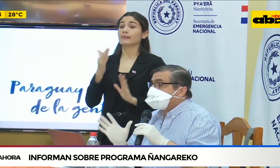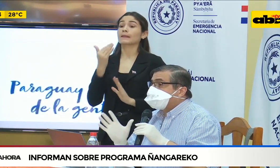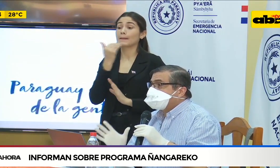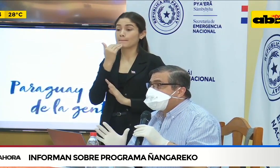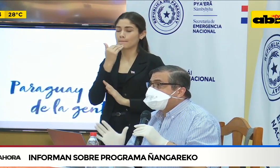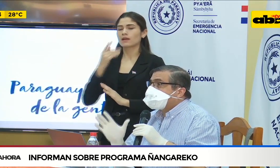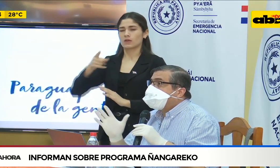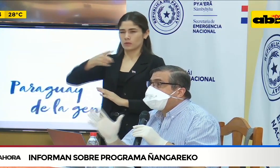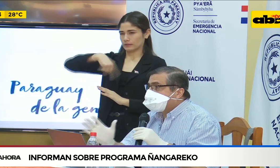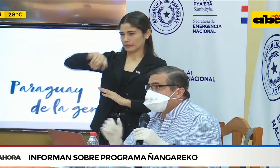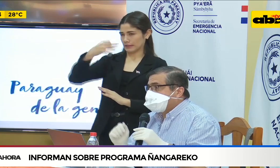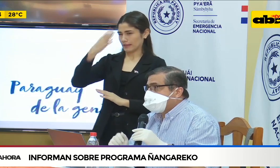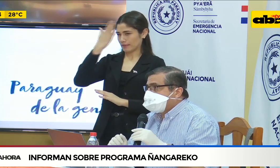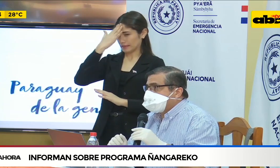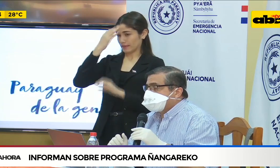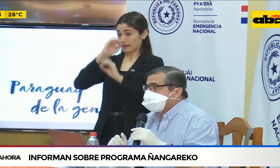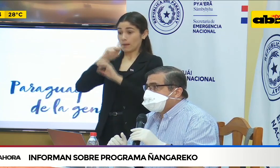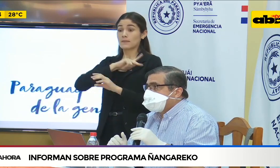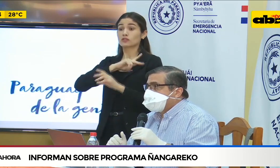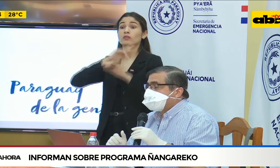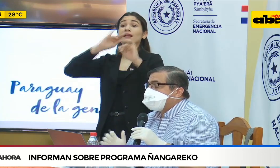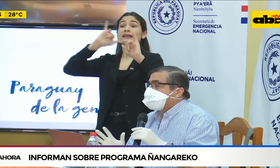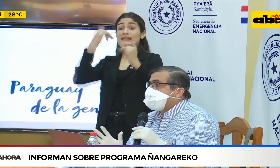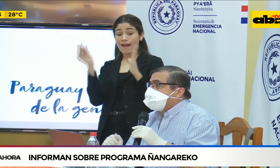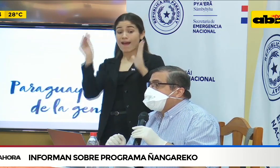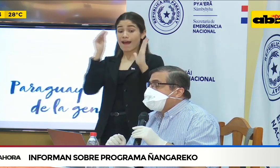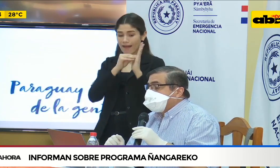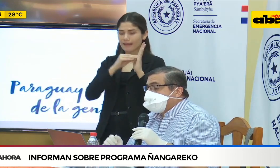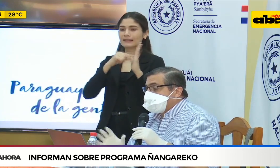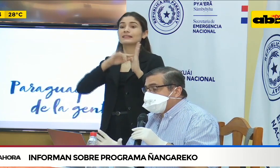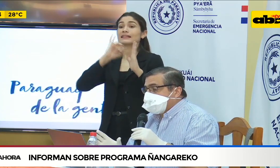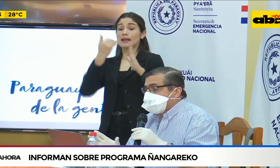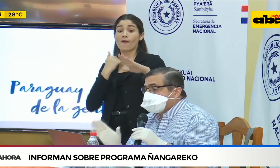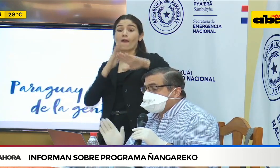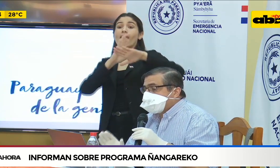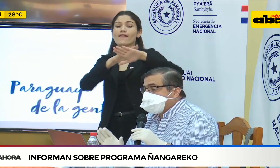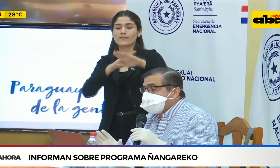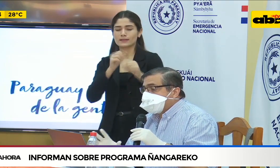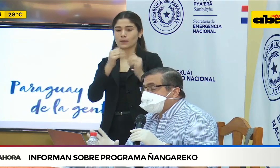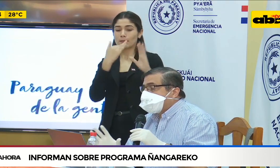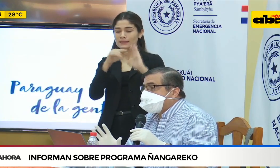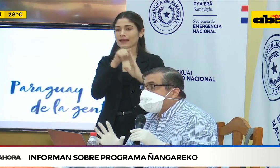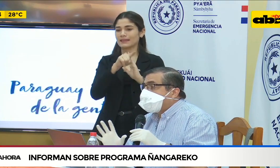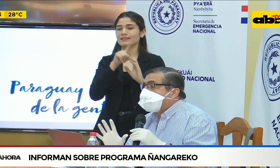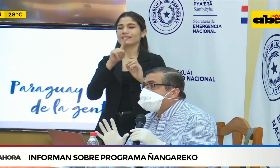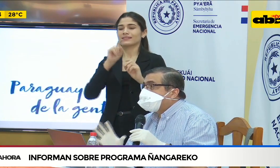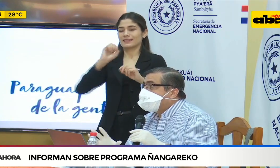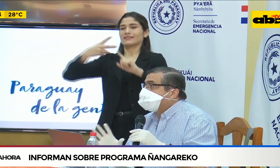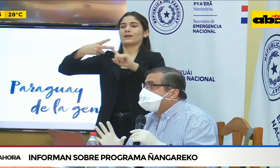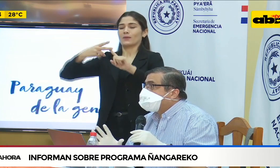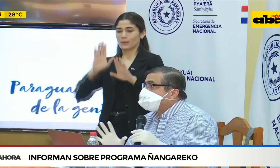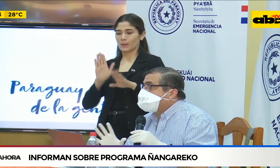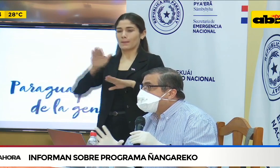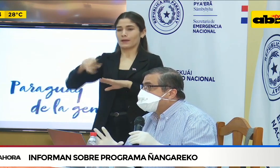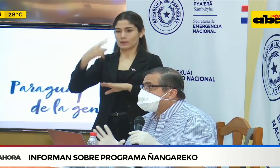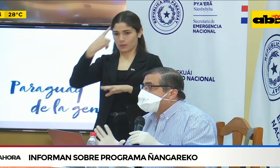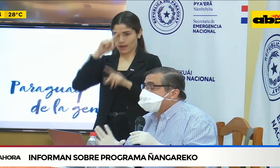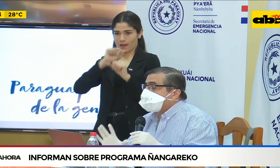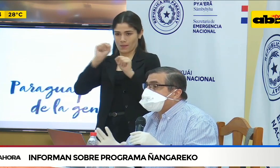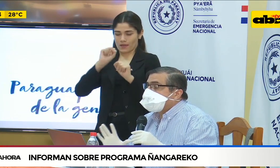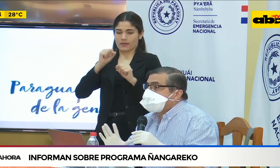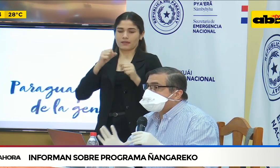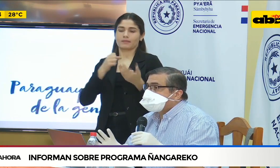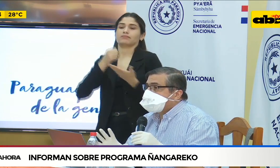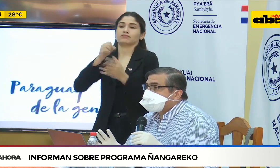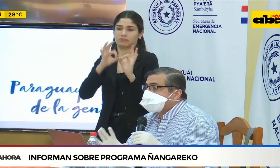beneficiares ya fueron notificadas. Y bueno, en ese sentido, el objetivo de la publicación en la